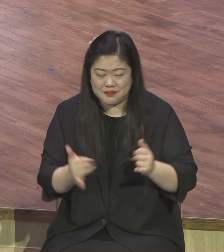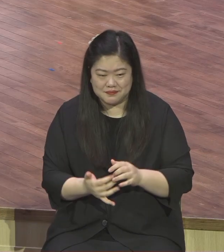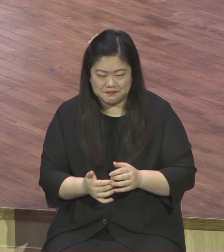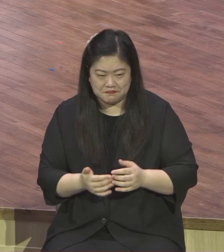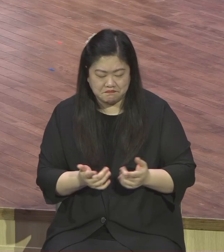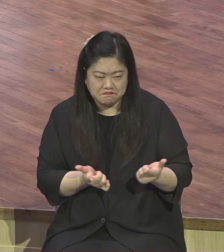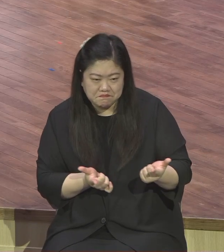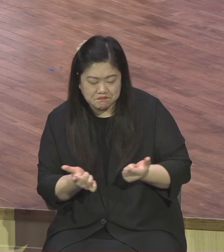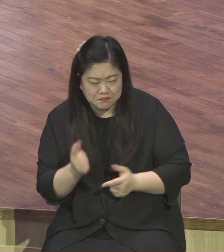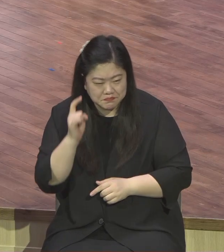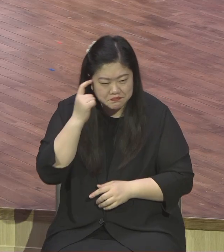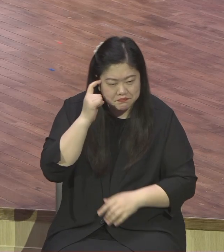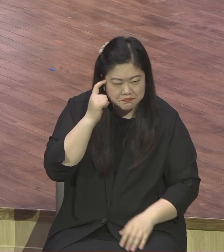계산할수록 손해라니까